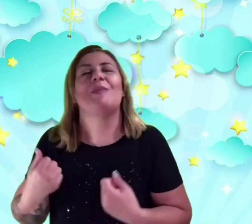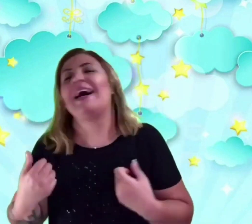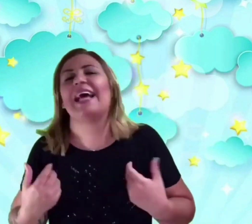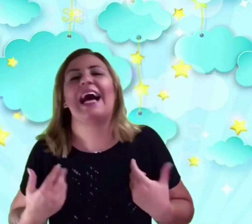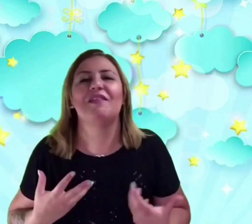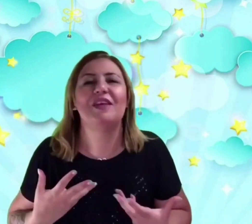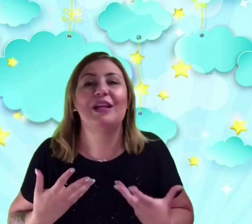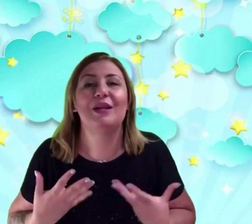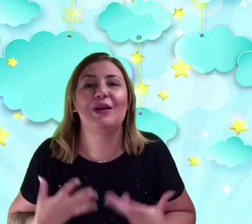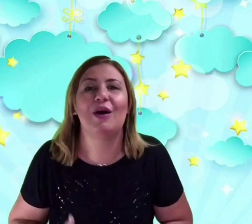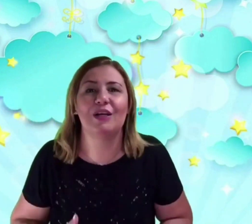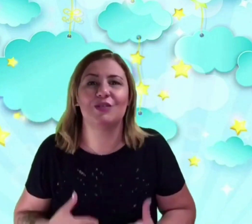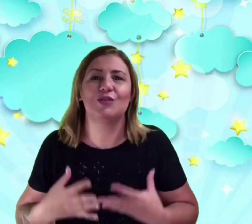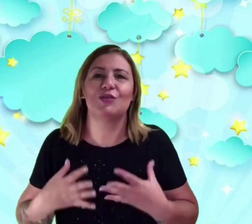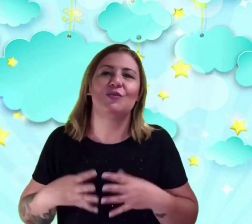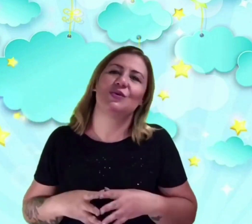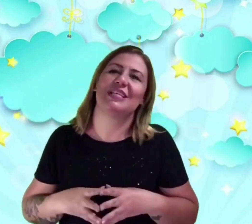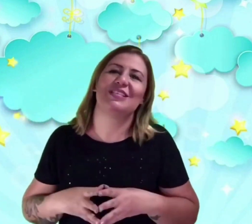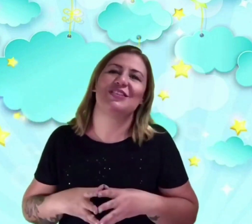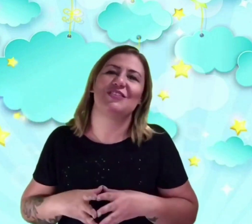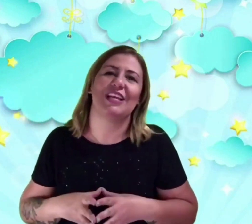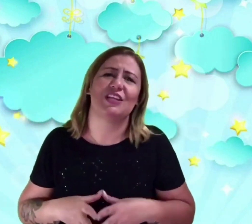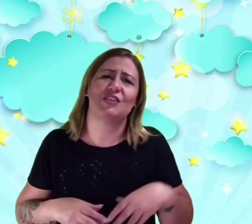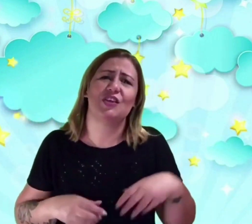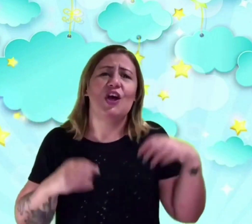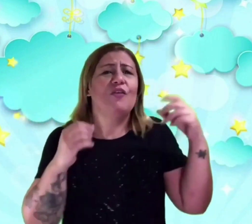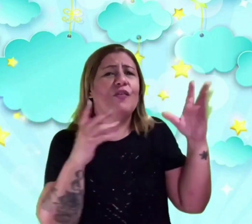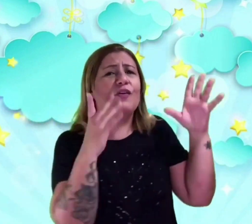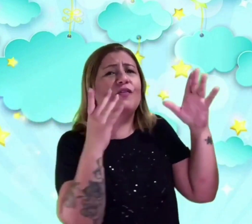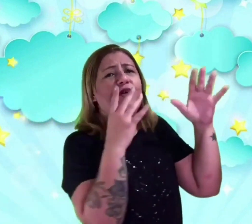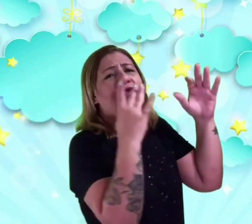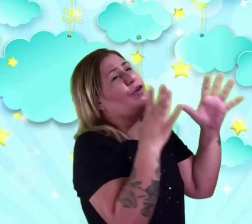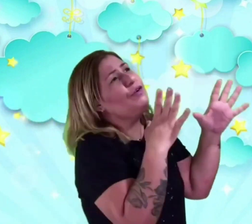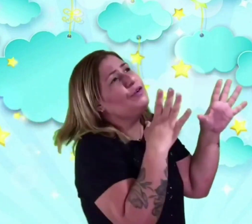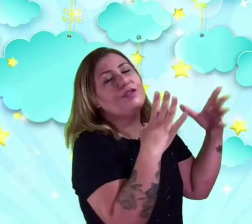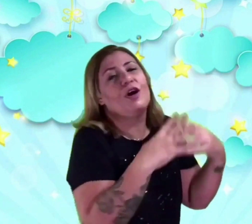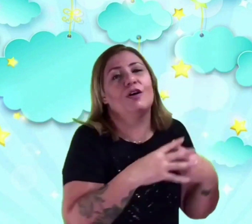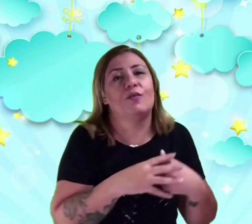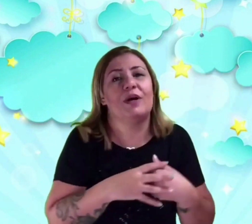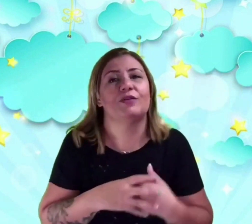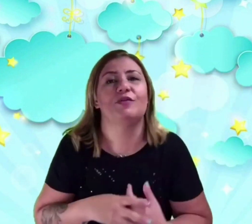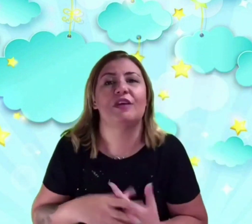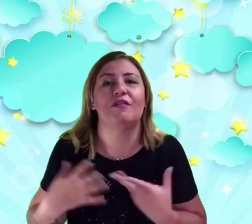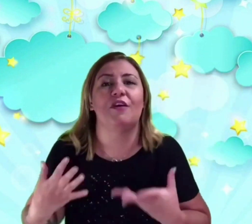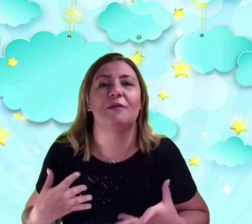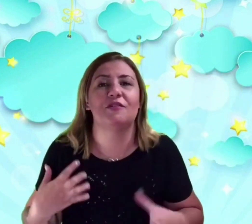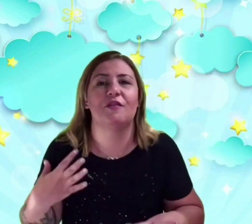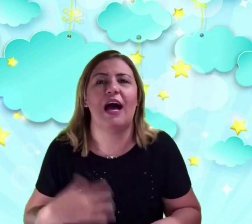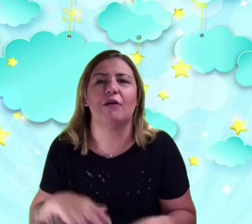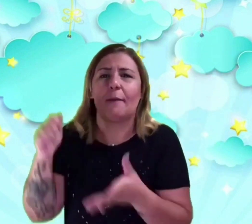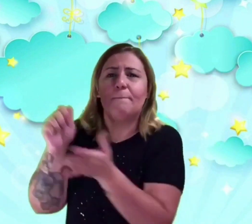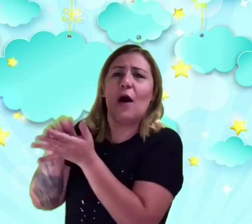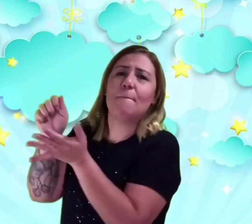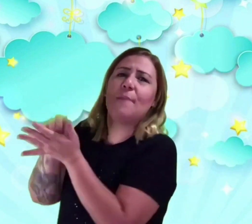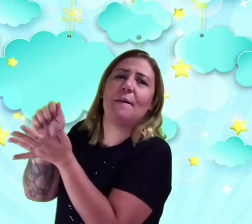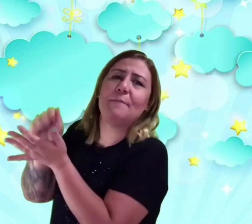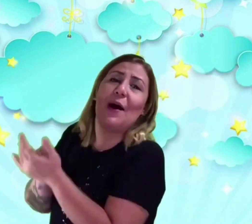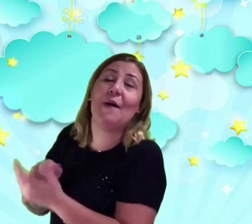maravilhosos no mundo das estrelas. Flu, flu, flu. Toca uma nuvem em forma de flauta. Pau, pau, pau.